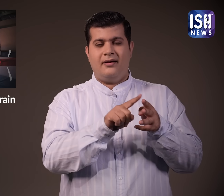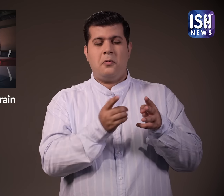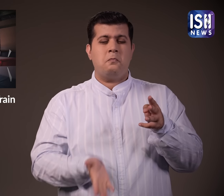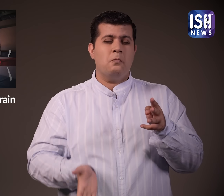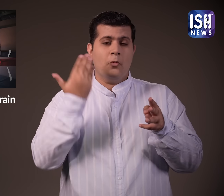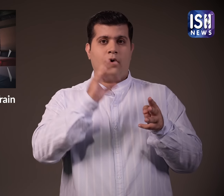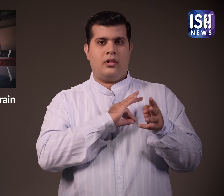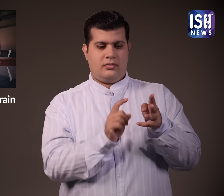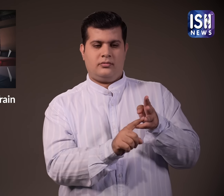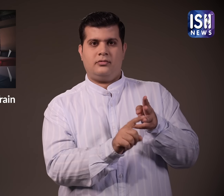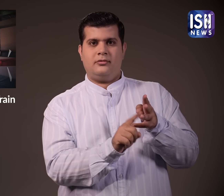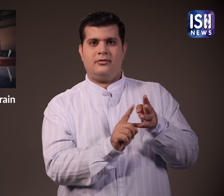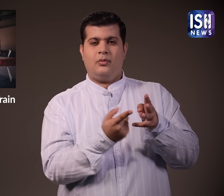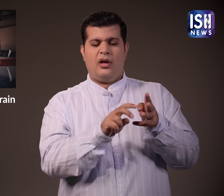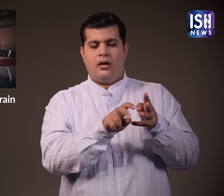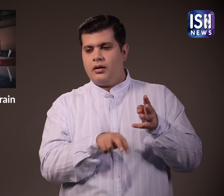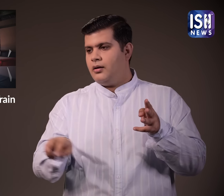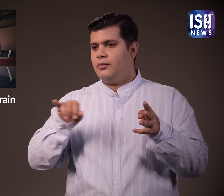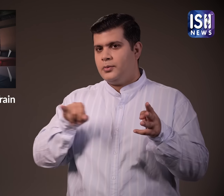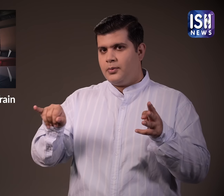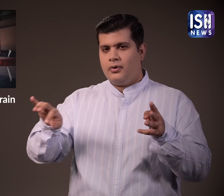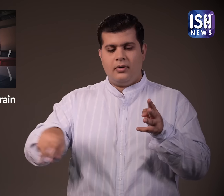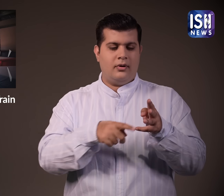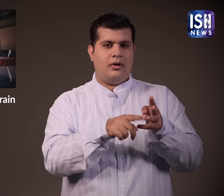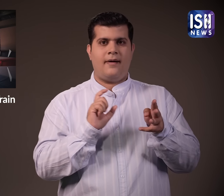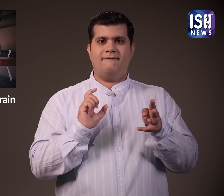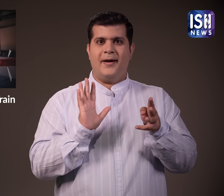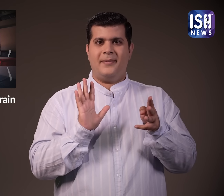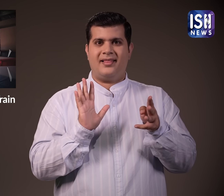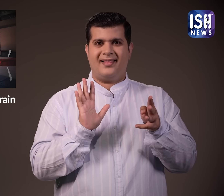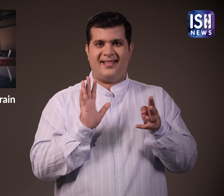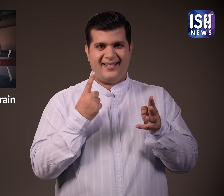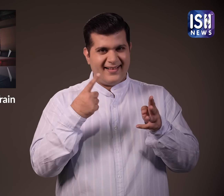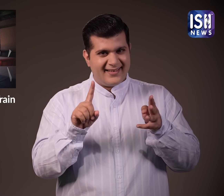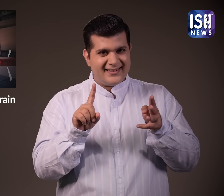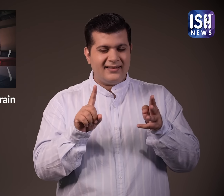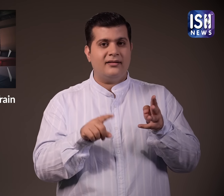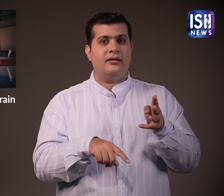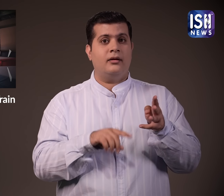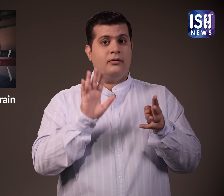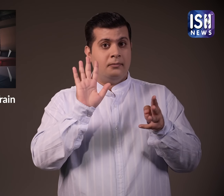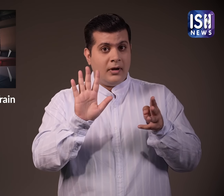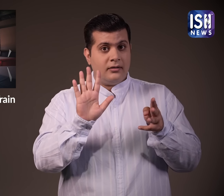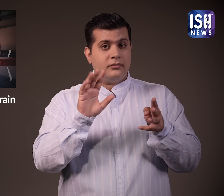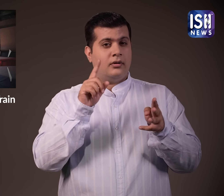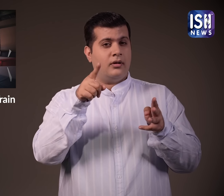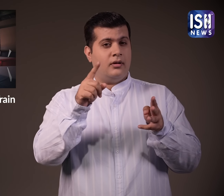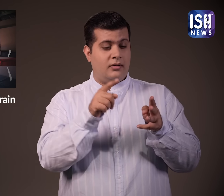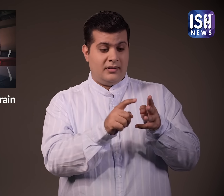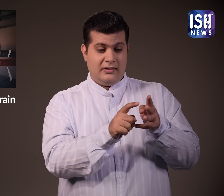आसानी से वाश्रूम आने जाने के लिए लोवर बर्थ को सबसे ज़्यादा पसंद किया जाता है अगर आप निचली बर्थ पर